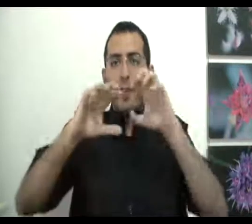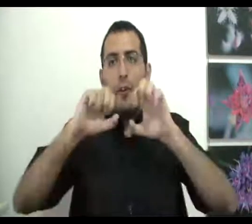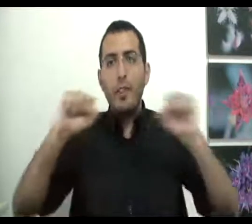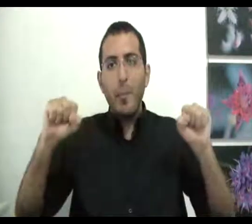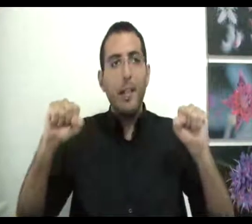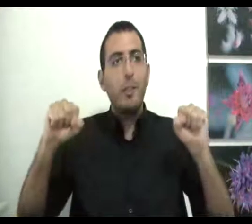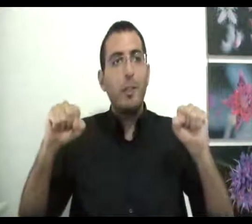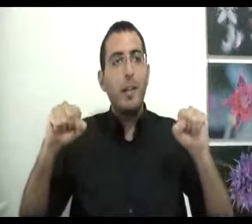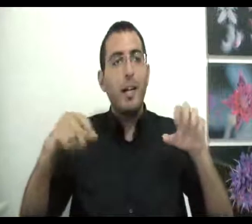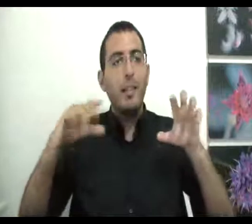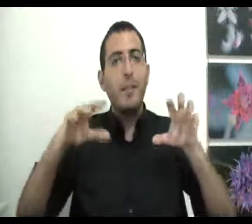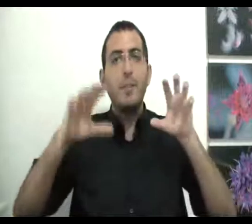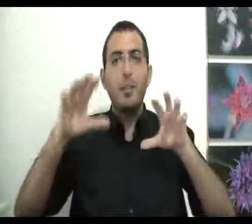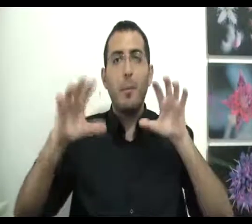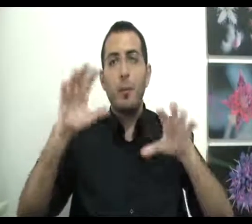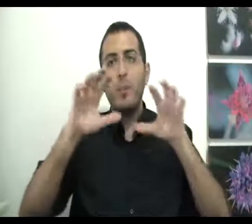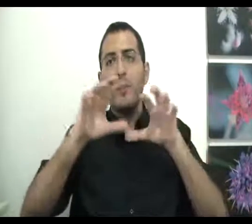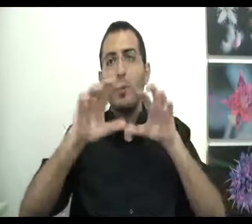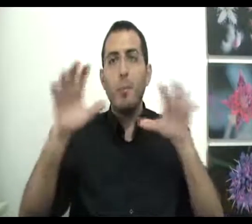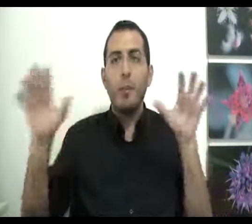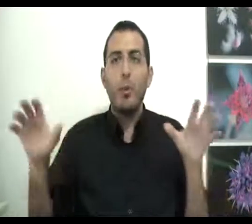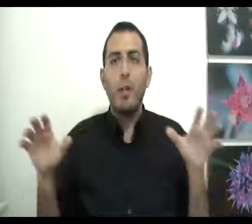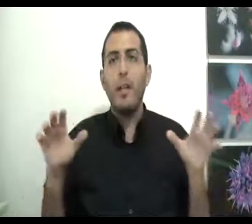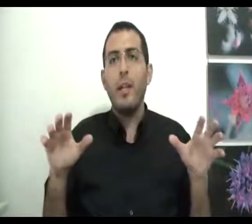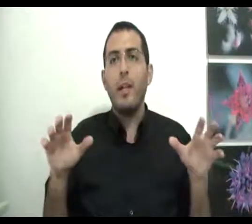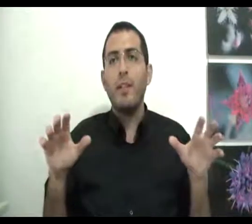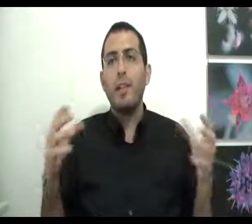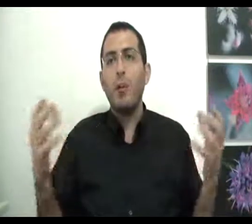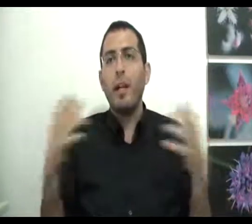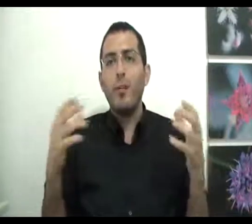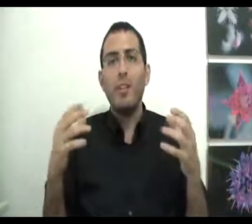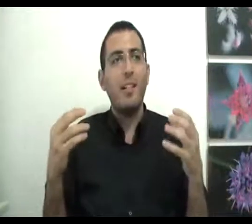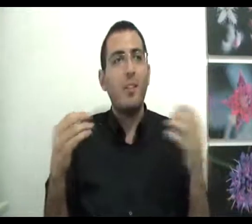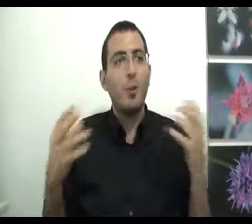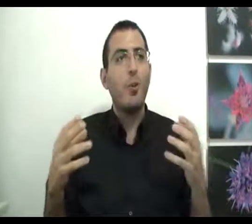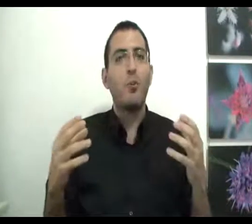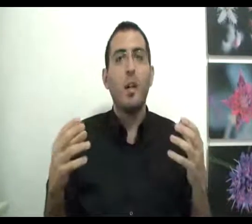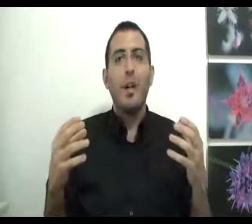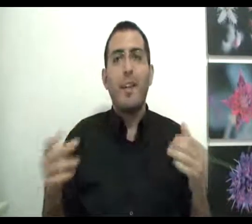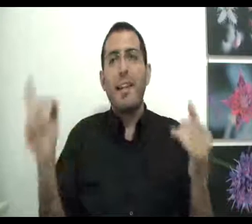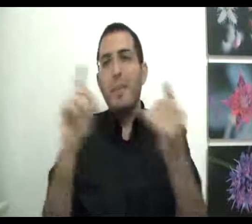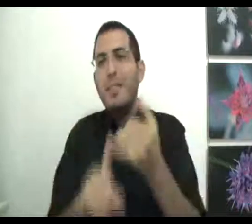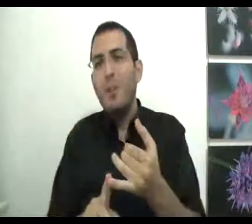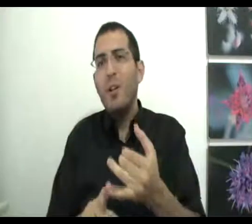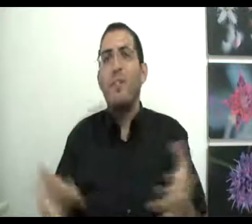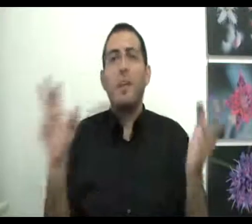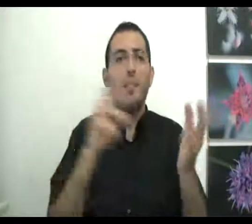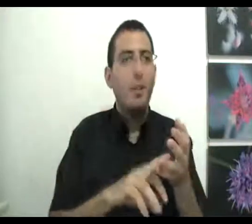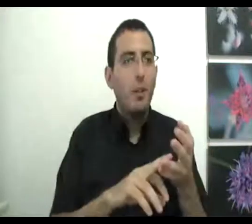נפרדים אחד מה שני ככה האדם נמצא יותר בתוך צמצומים וכך הוא מרגיש יותר דקעונות כי גם את זה הוא לא יכול וגם את זה הוא לא